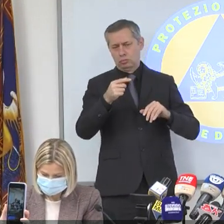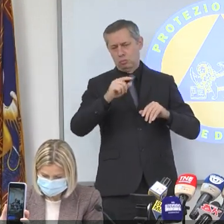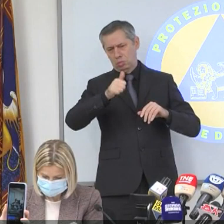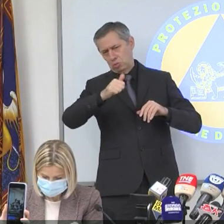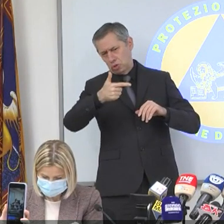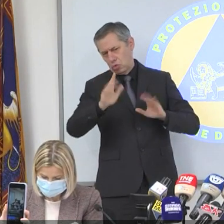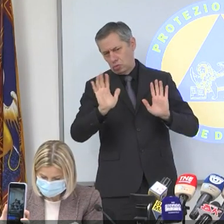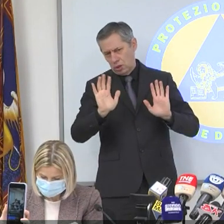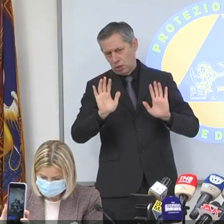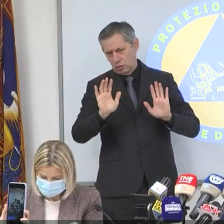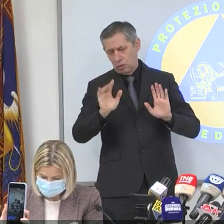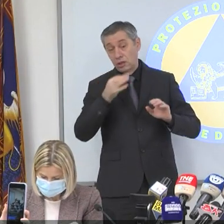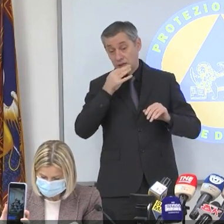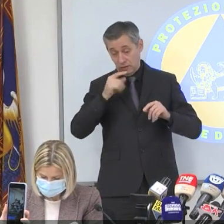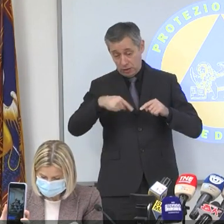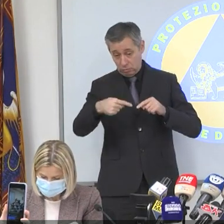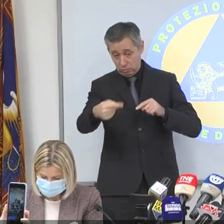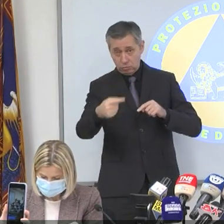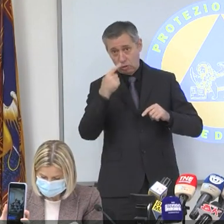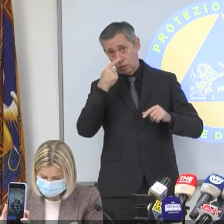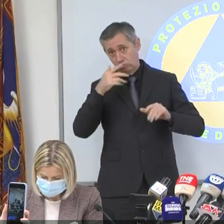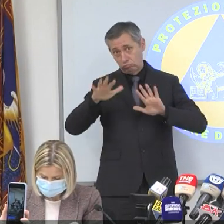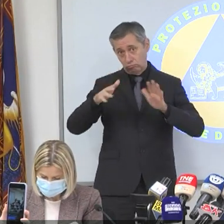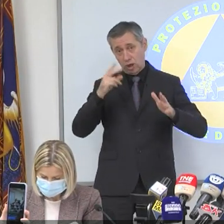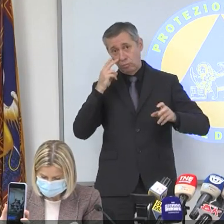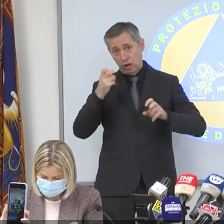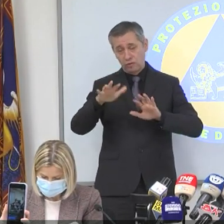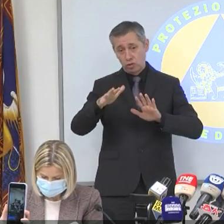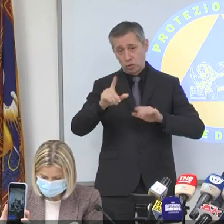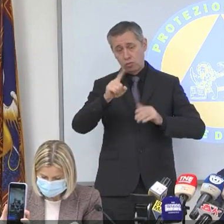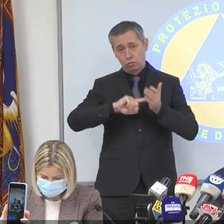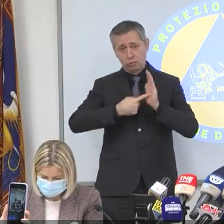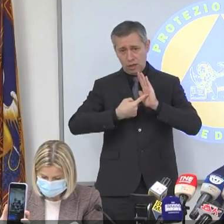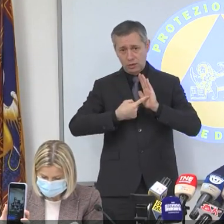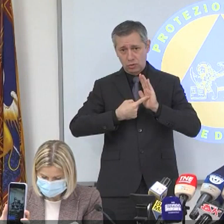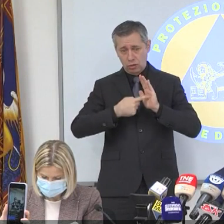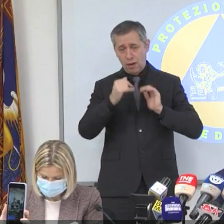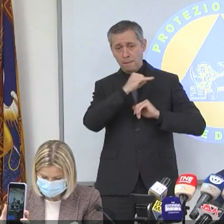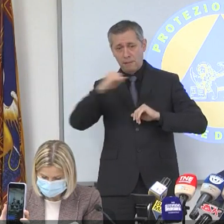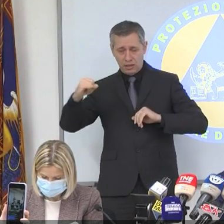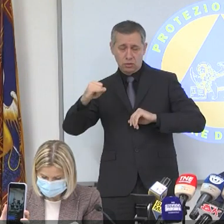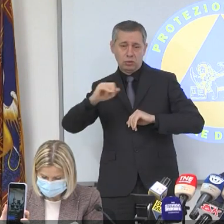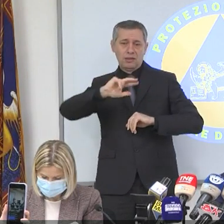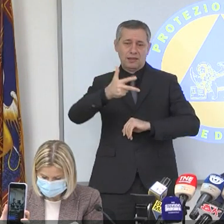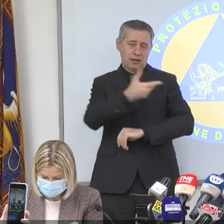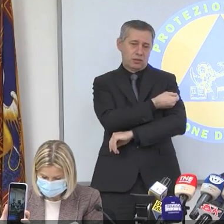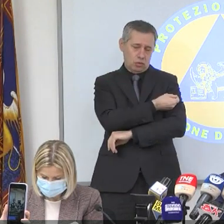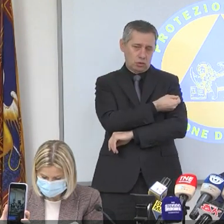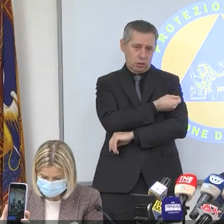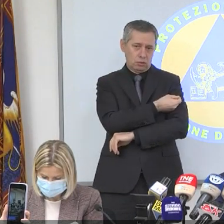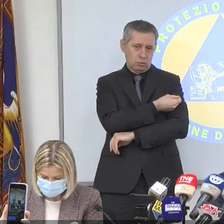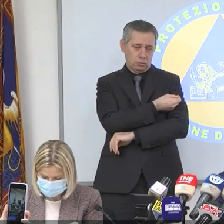mezzo milione, un milione e mezzo di booster. Che sommati al milione e sei di oggi vuol dire avere già